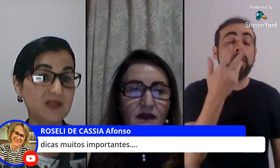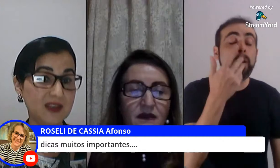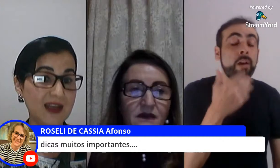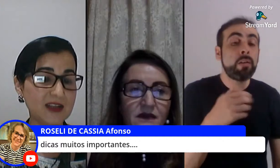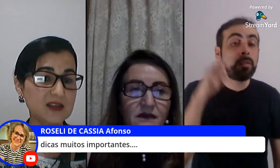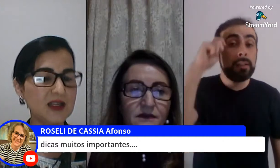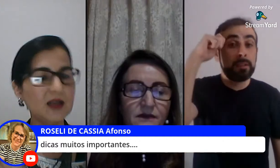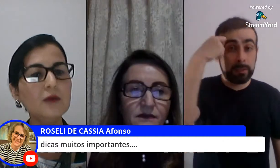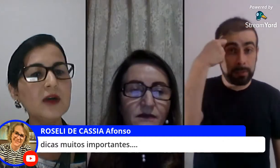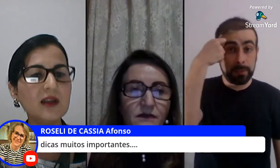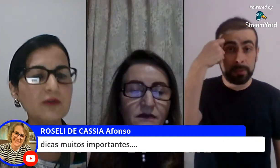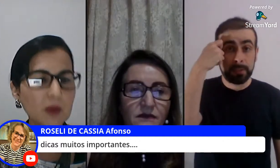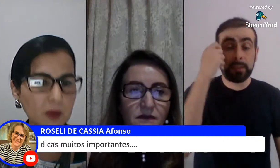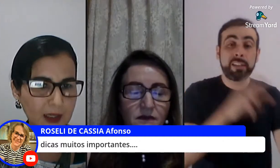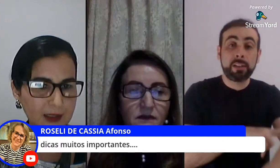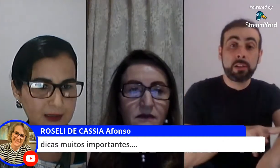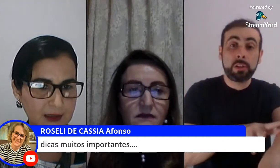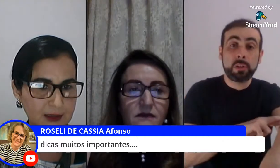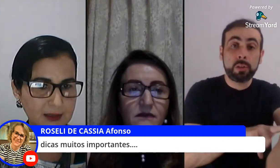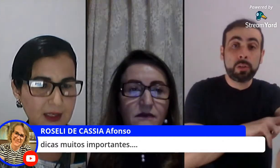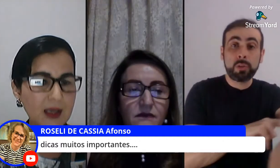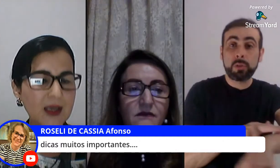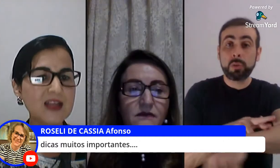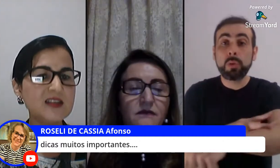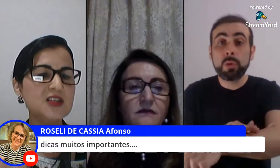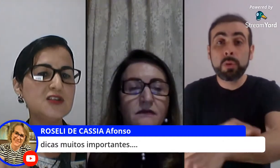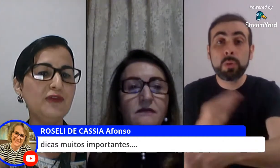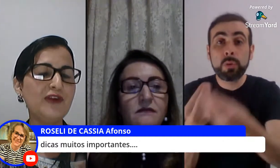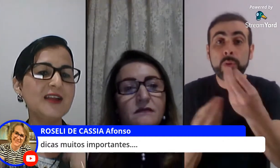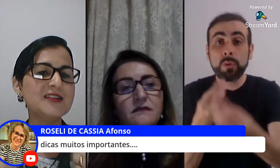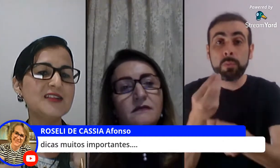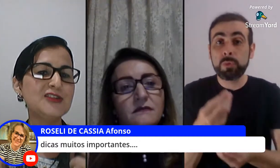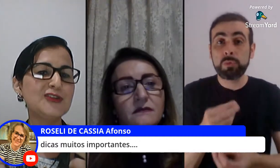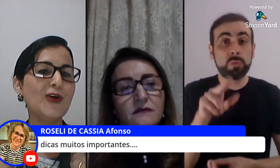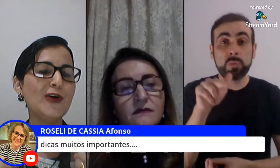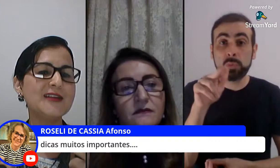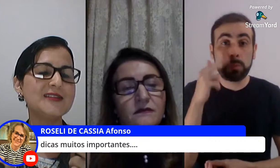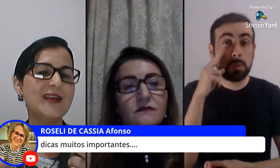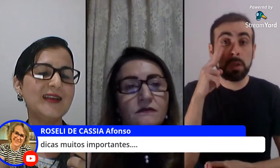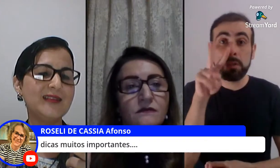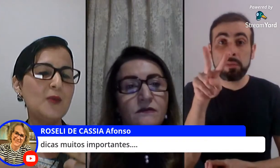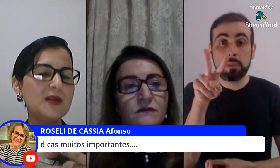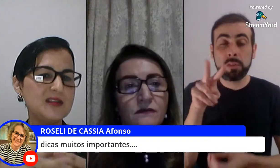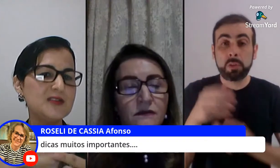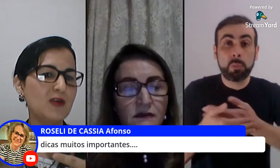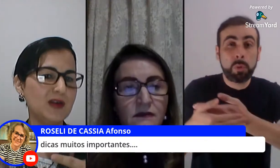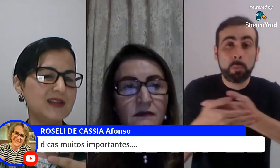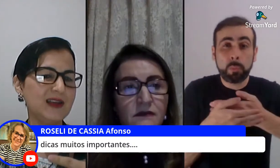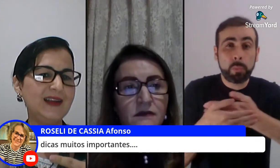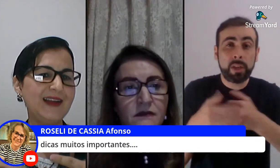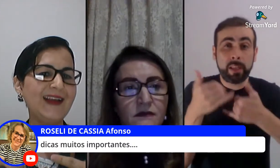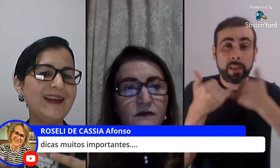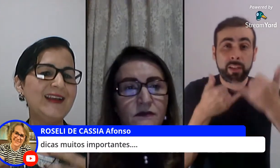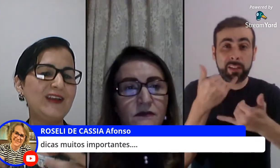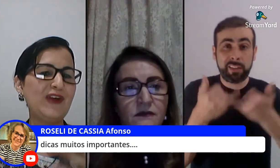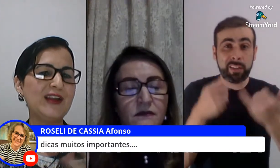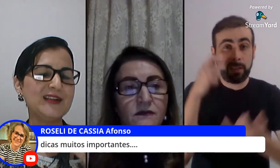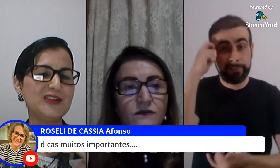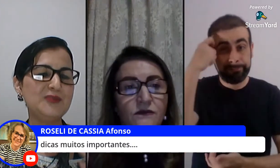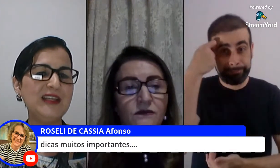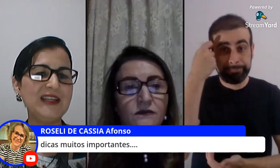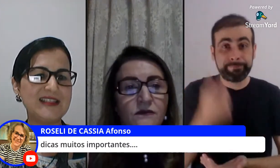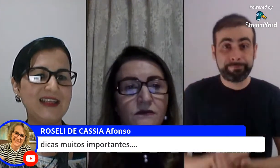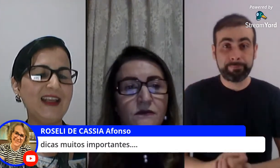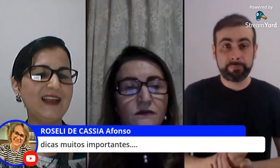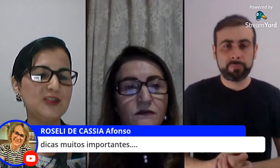representatividade se ela nunca nem viu uma boneca negra e às vezes a gente só fala às vezes de histórias tem umas histórias aí né que